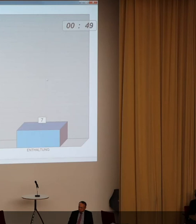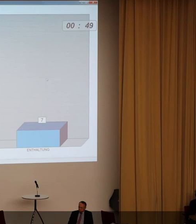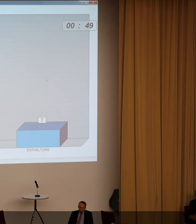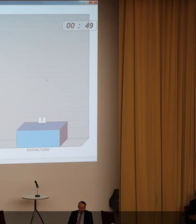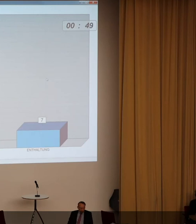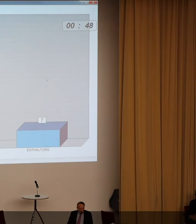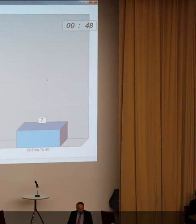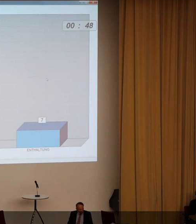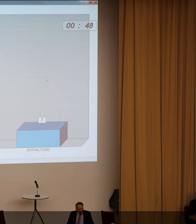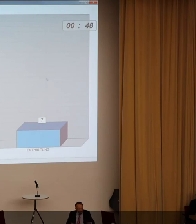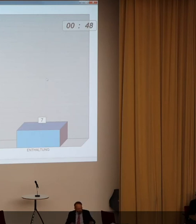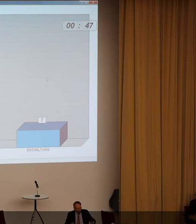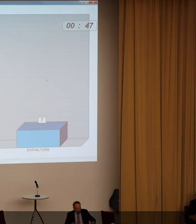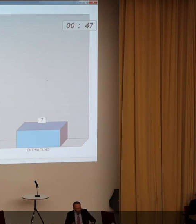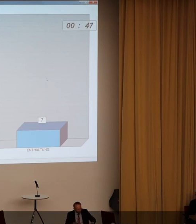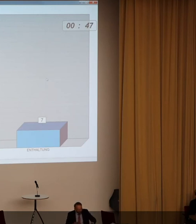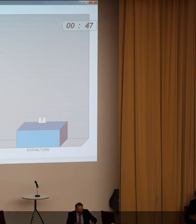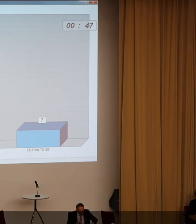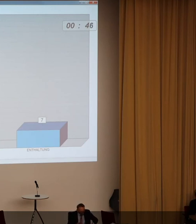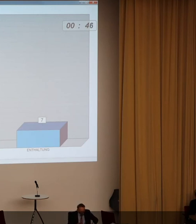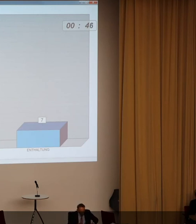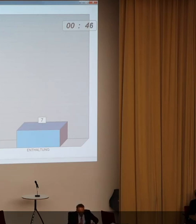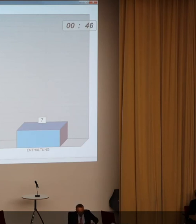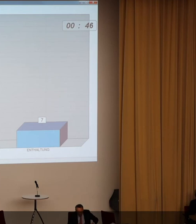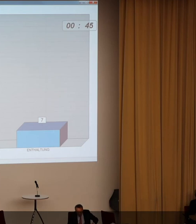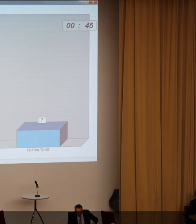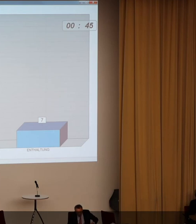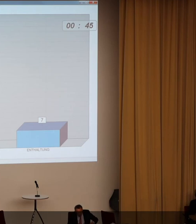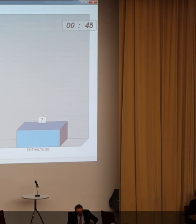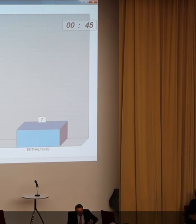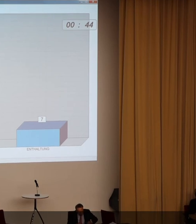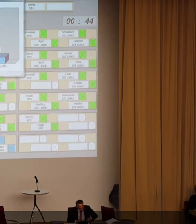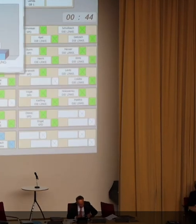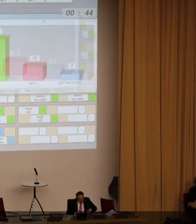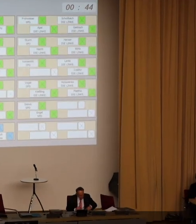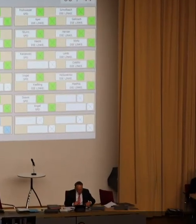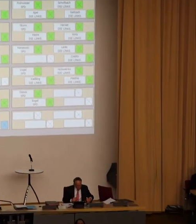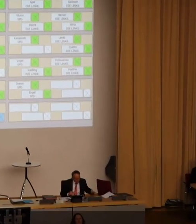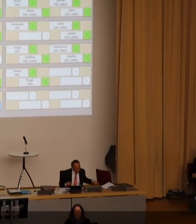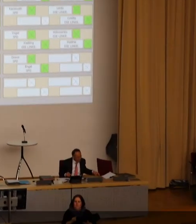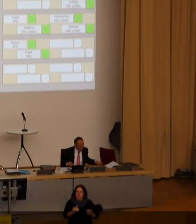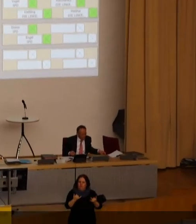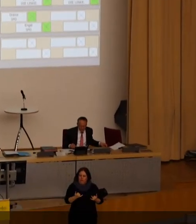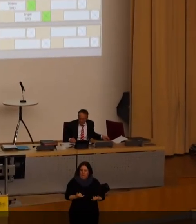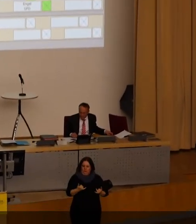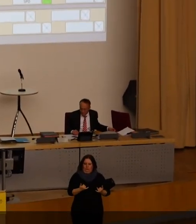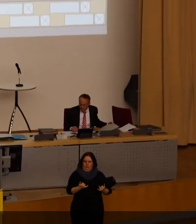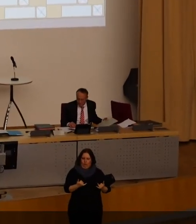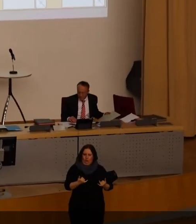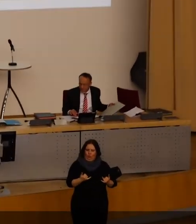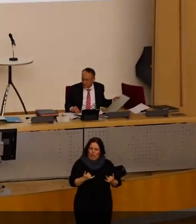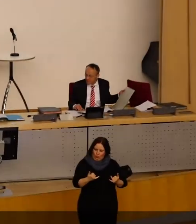46 Ja-Stimmen, 16.9.7. Enthaltungen damit zugestimmt. Und damit gehen wir doch